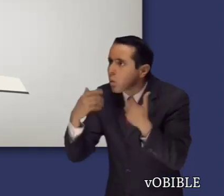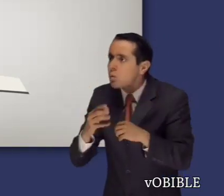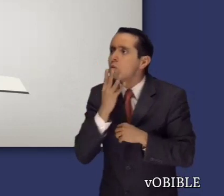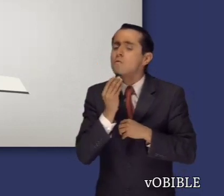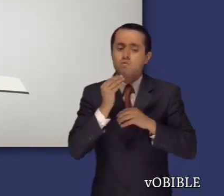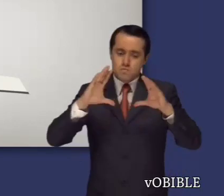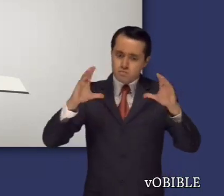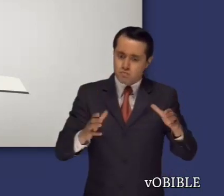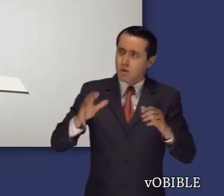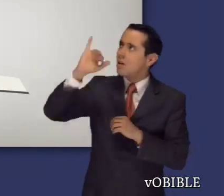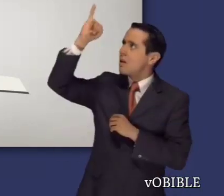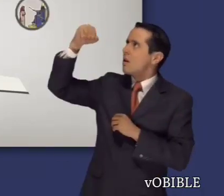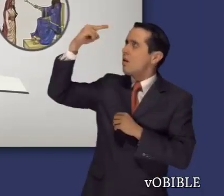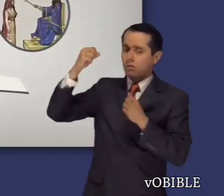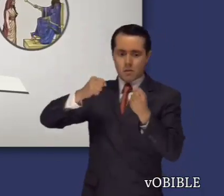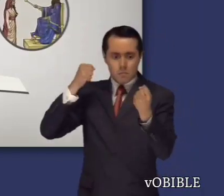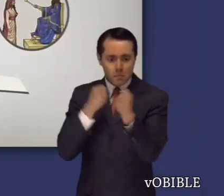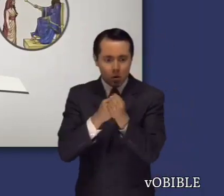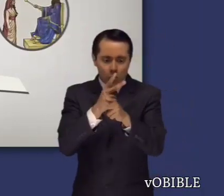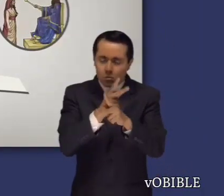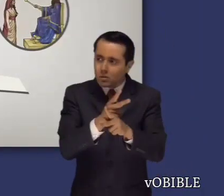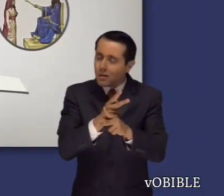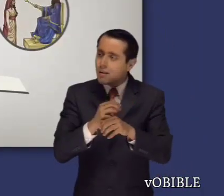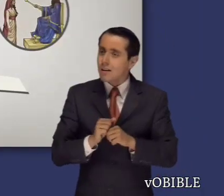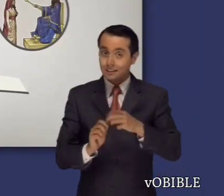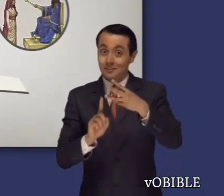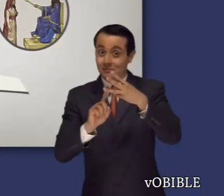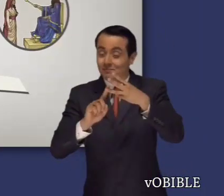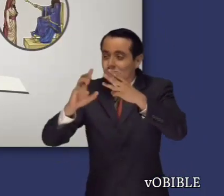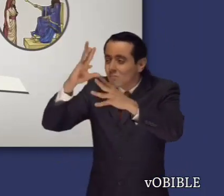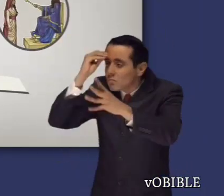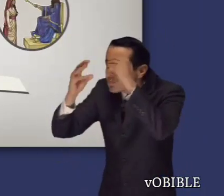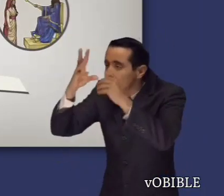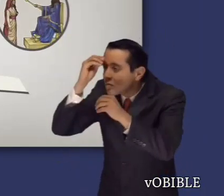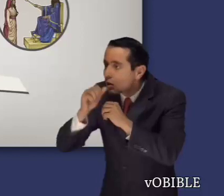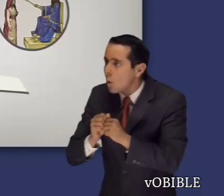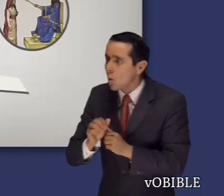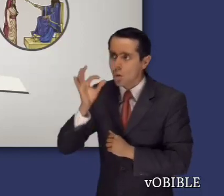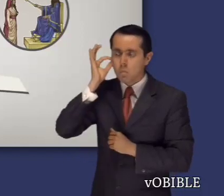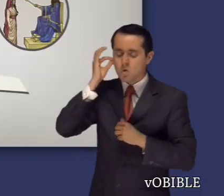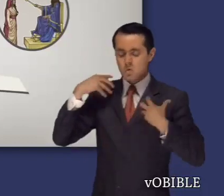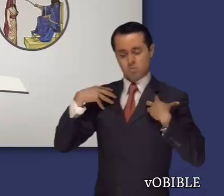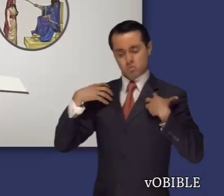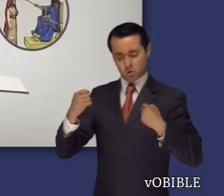puede salvar a su pueblo de cualquier peligro. Y la joven judía Esther fue valiente y arriesgó la vida para proteger al pueblo de